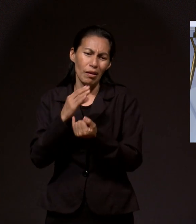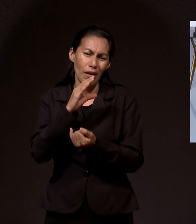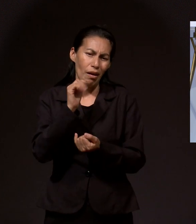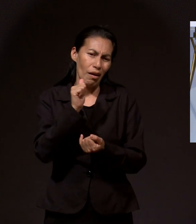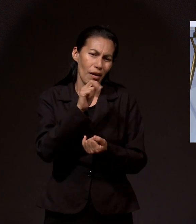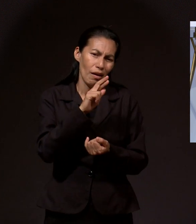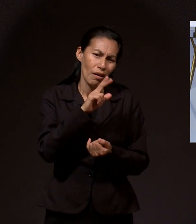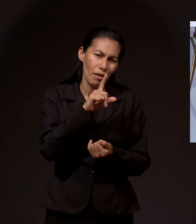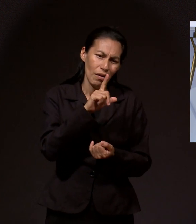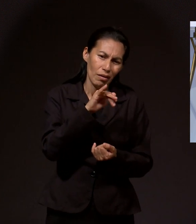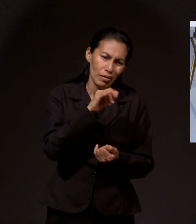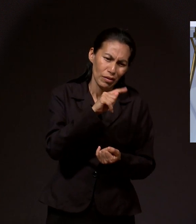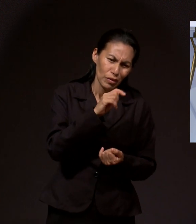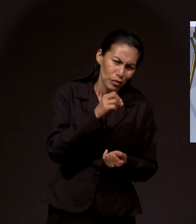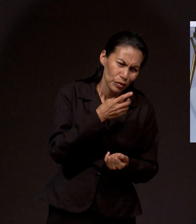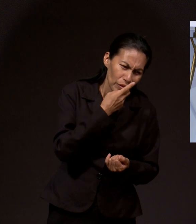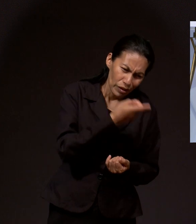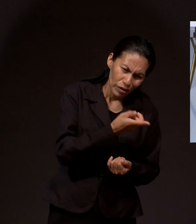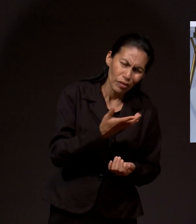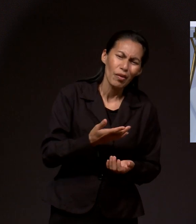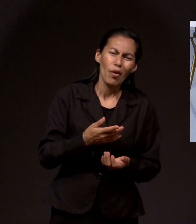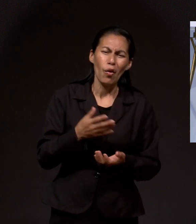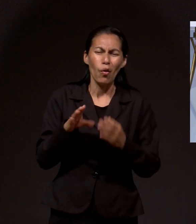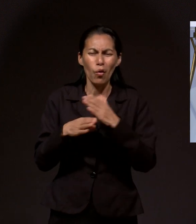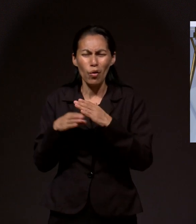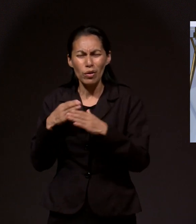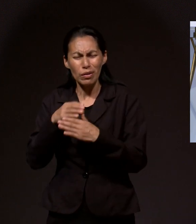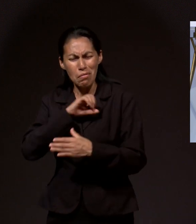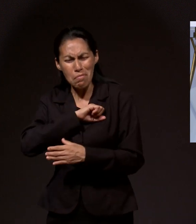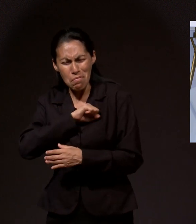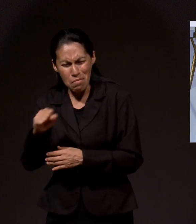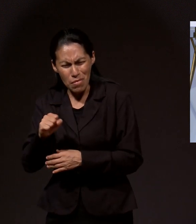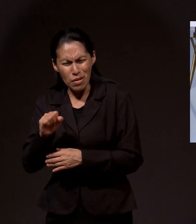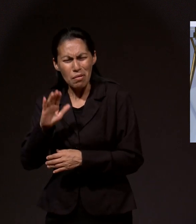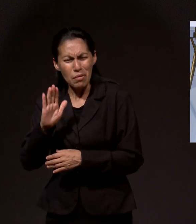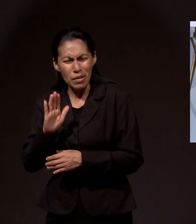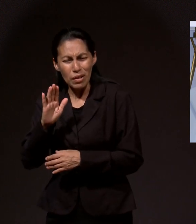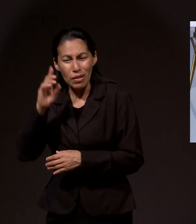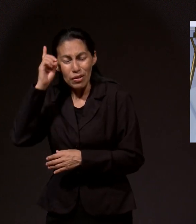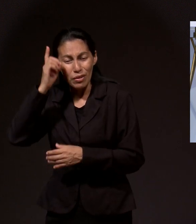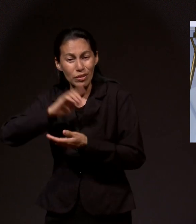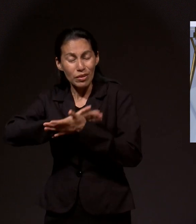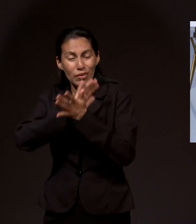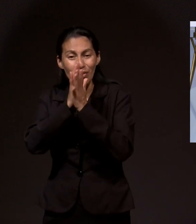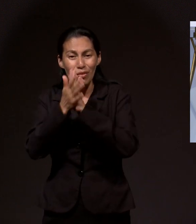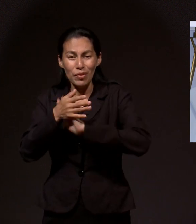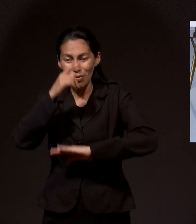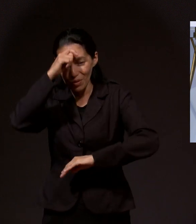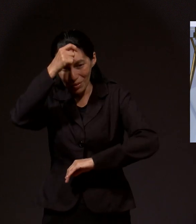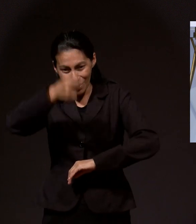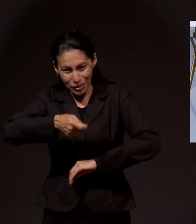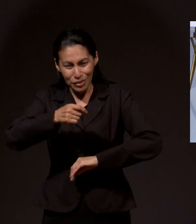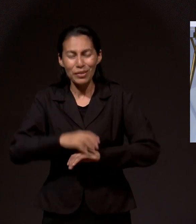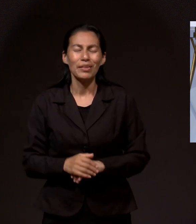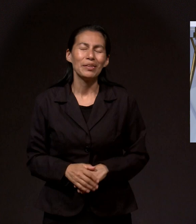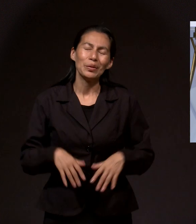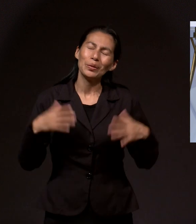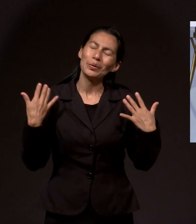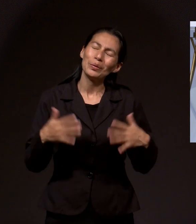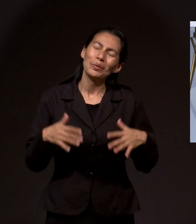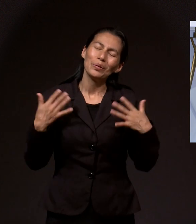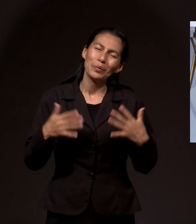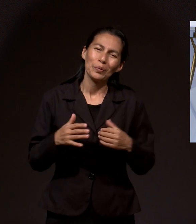Carlitos, que parecen malas, pero Dios las convierte en bendiciones. Así que no